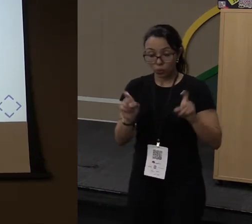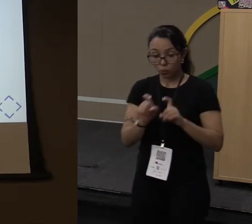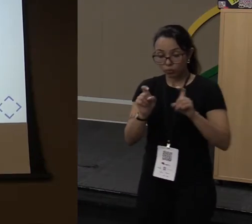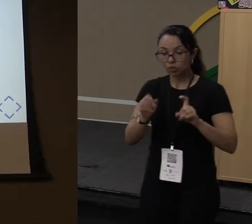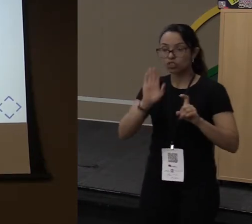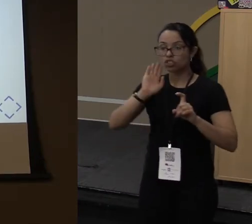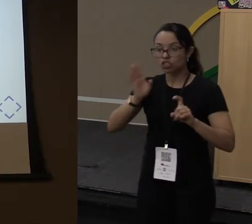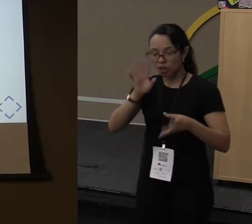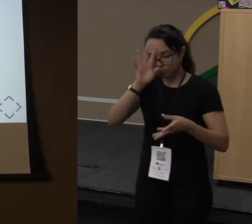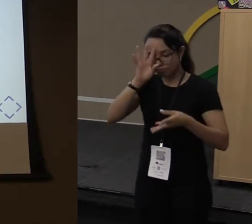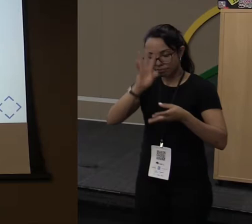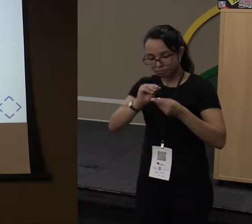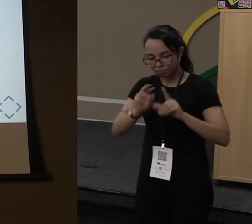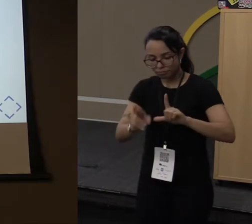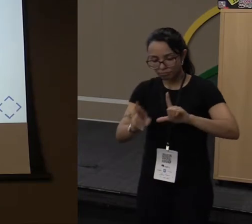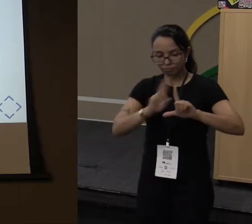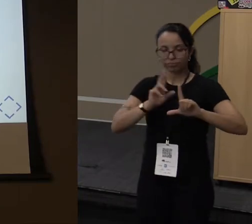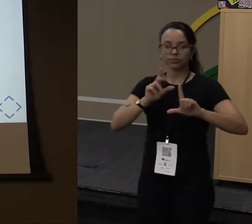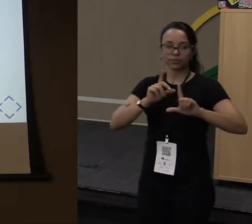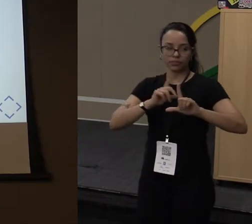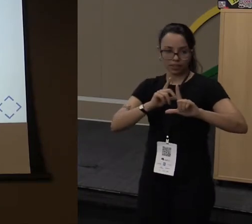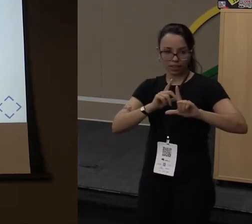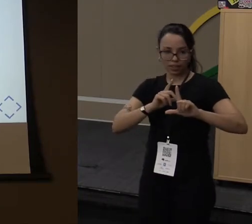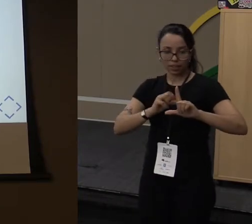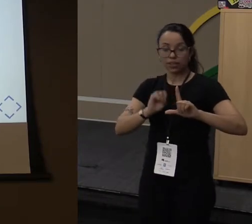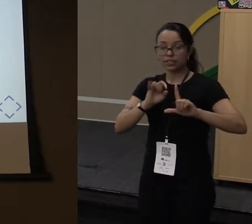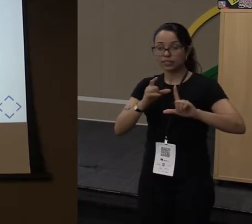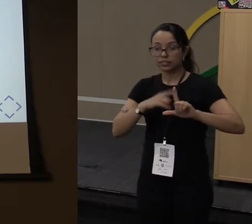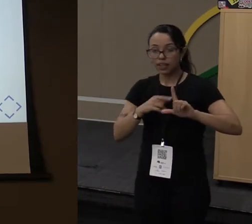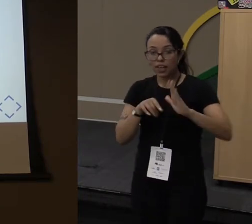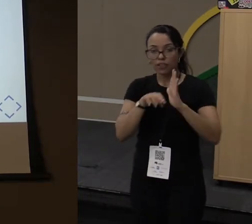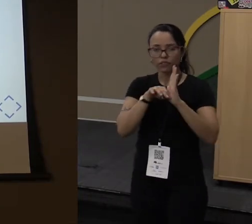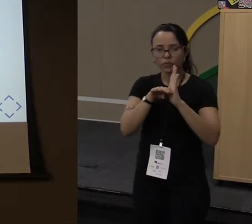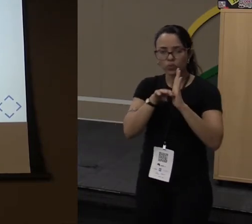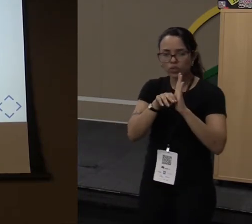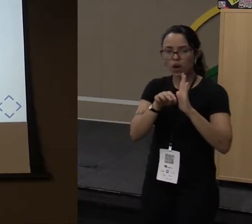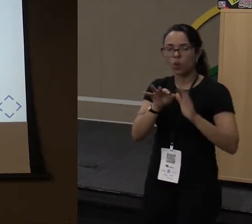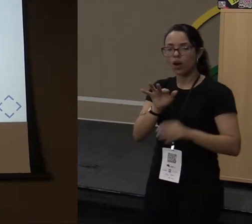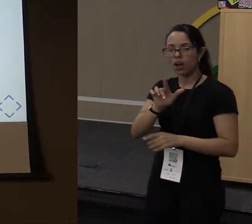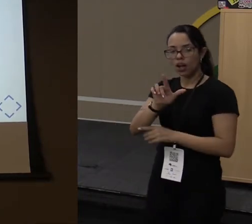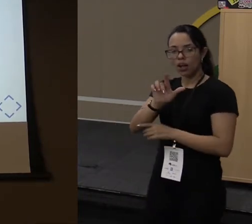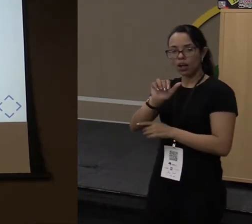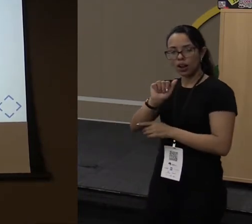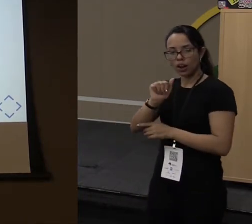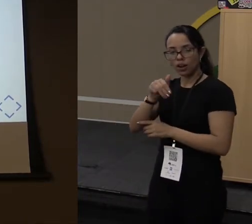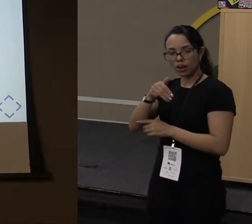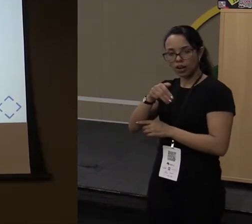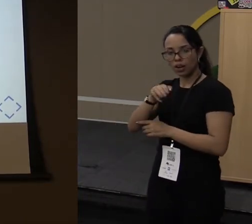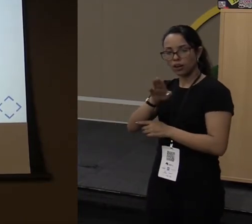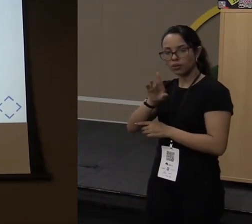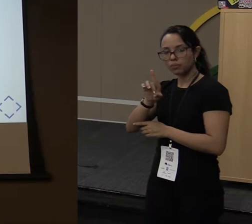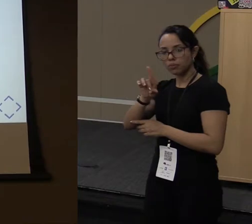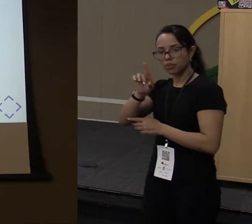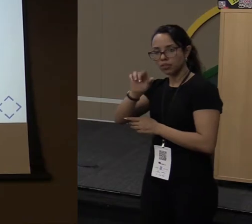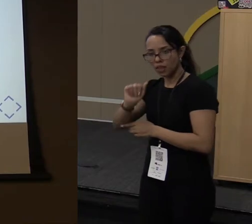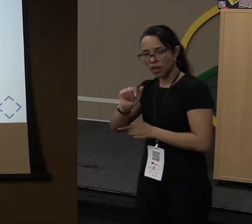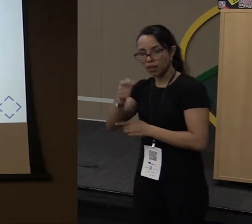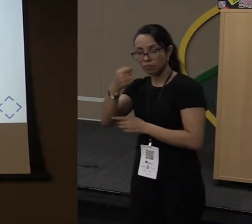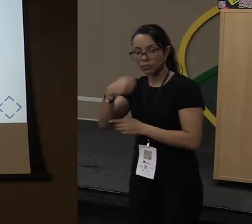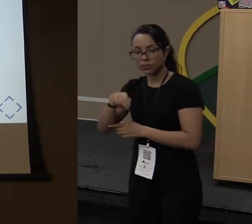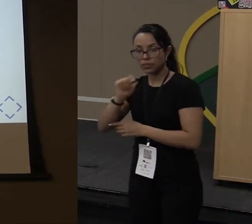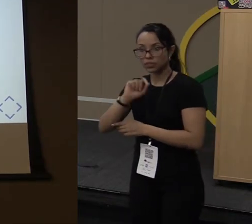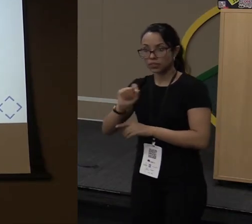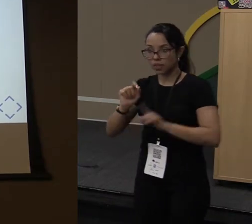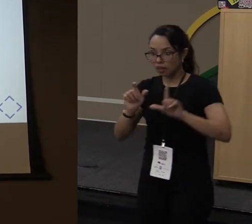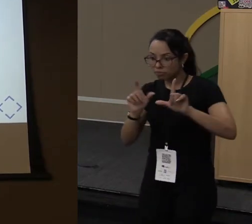se eu tiver uma função lambda com mais de uma linha assim, eu precisaria ter a aaron function, para sinalizar que é uma